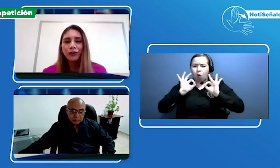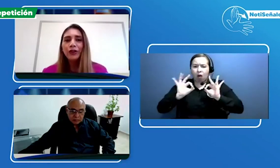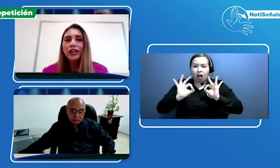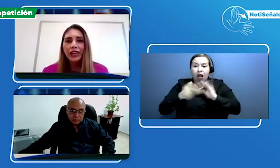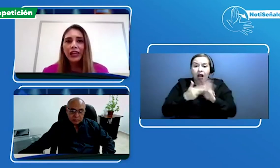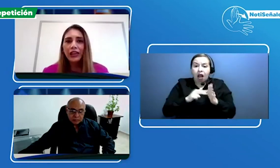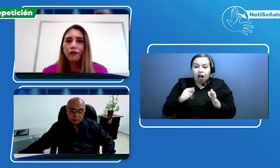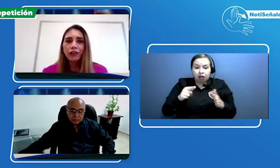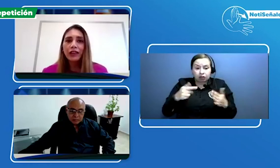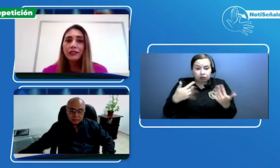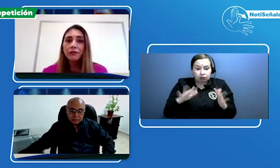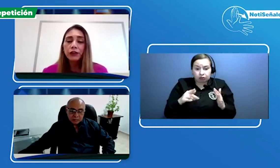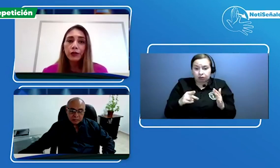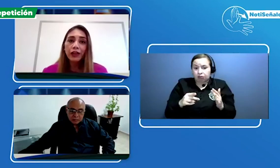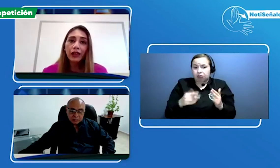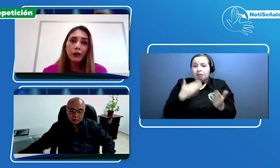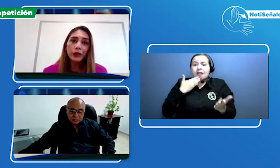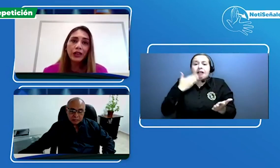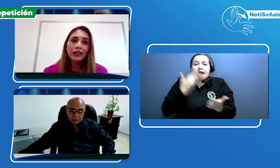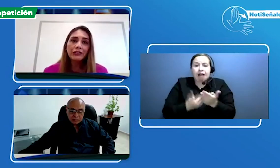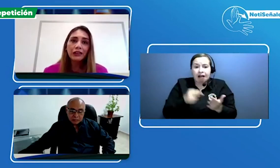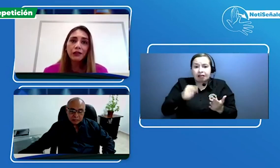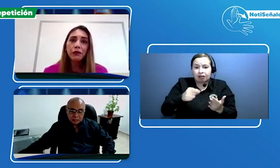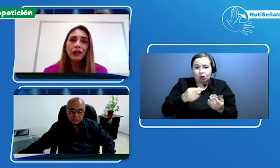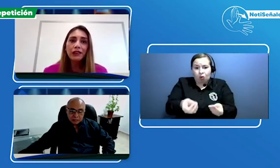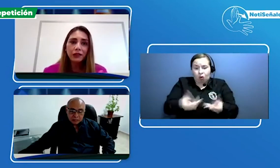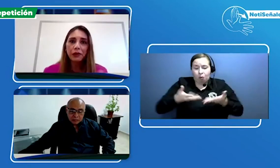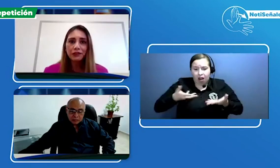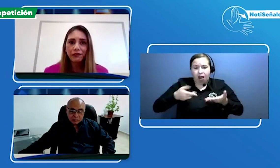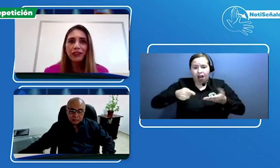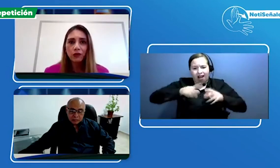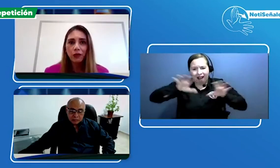y el fortalecimiento de cada una de las actividades a través de este proyecto.